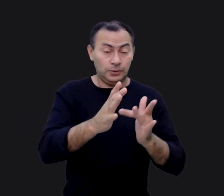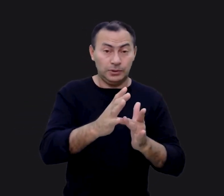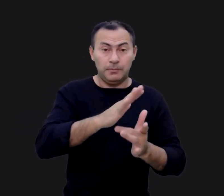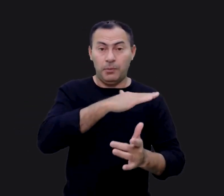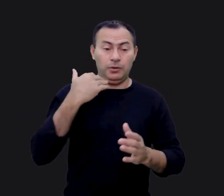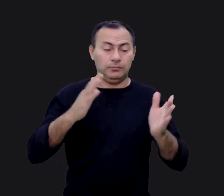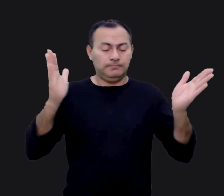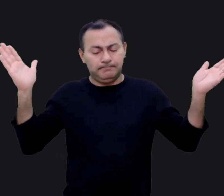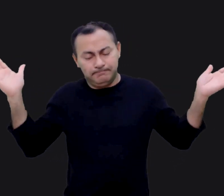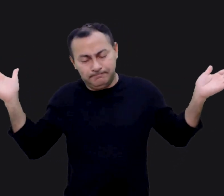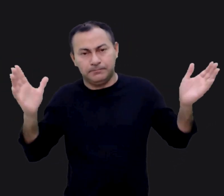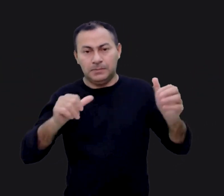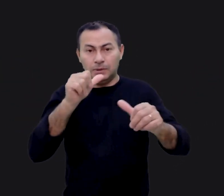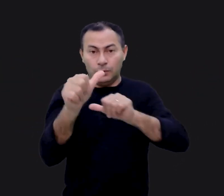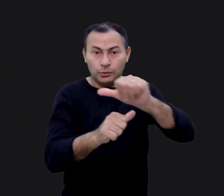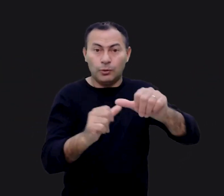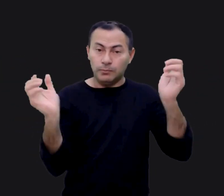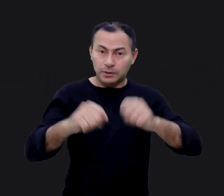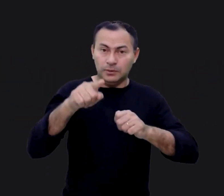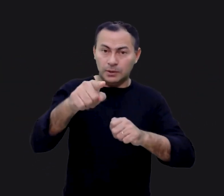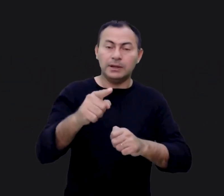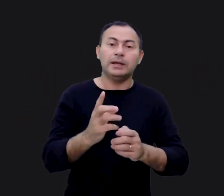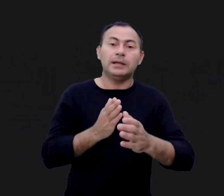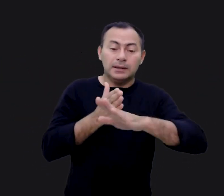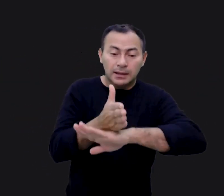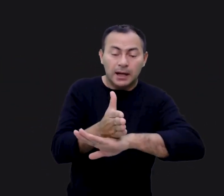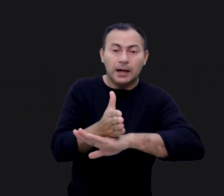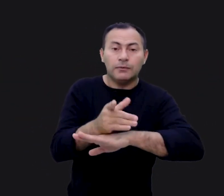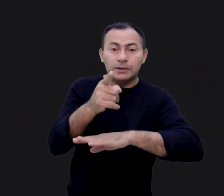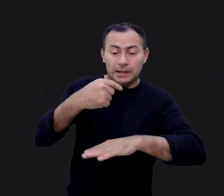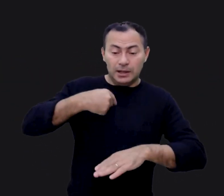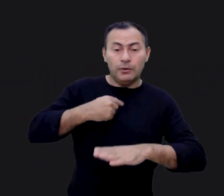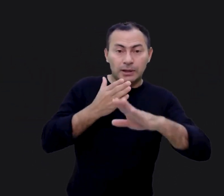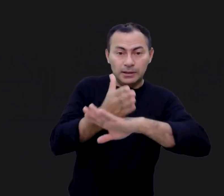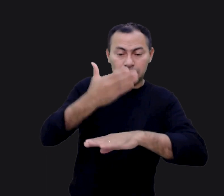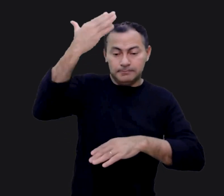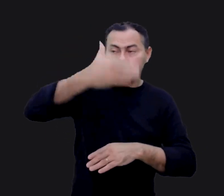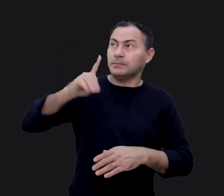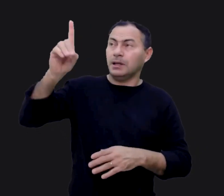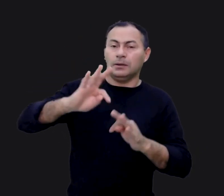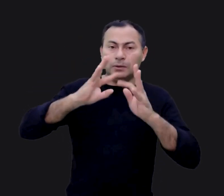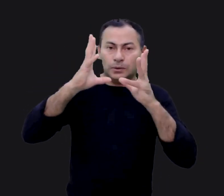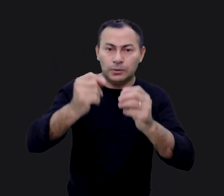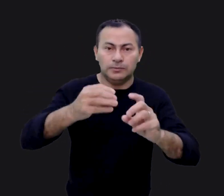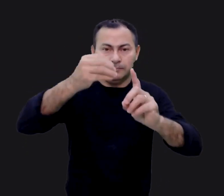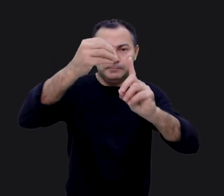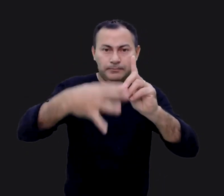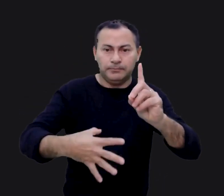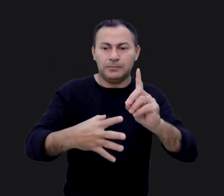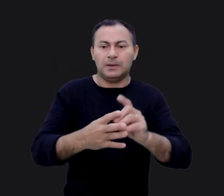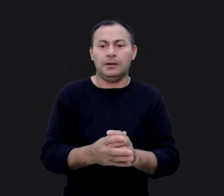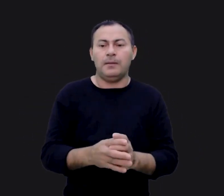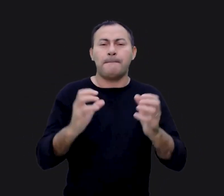na cruz, Ele tornou possível para você e para mim entrarmos na presença de Deus. Todas essas coisas têm sido descritas neste